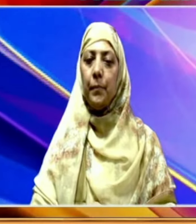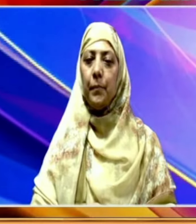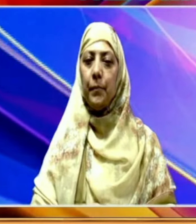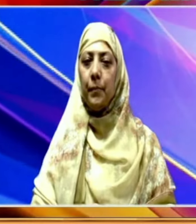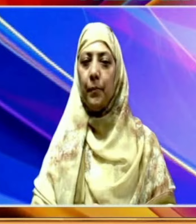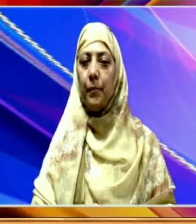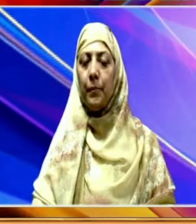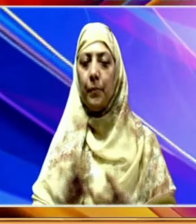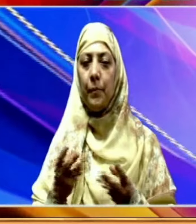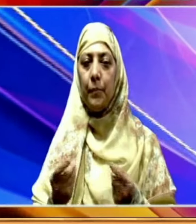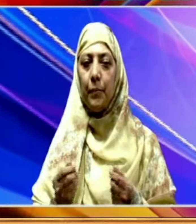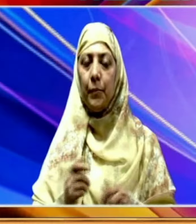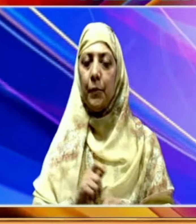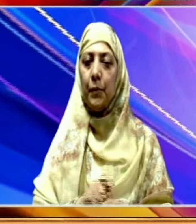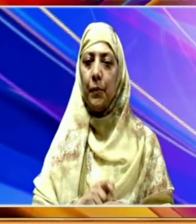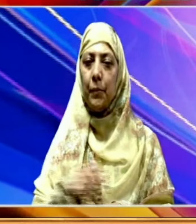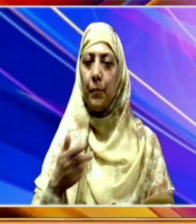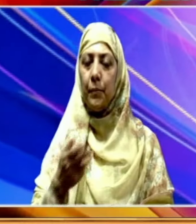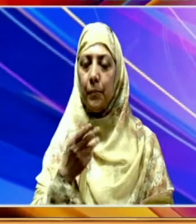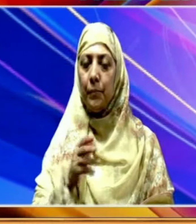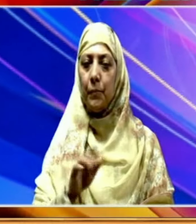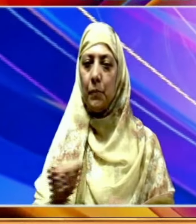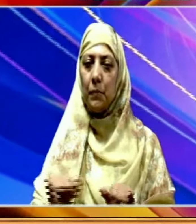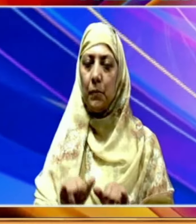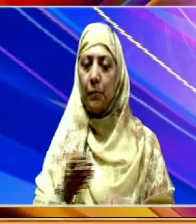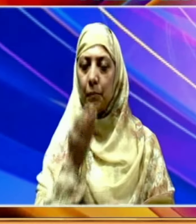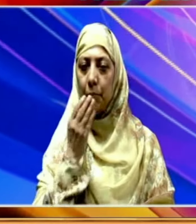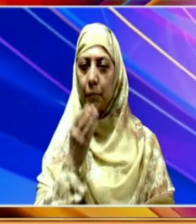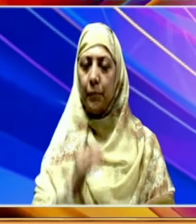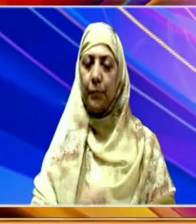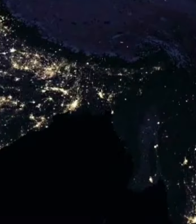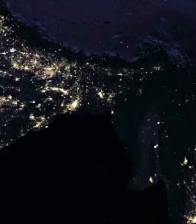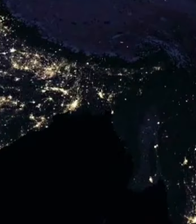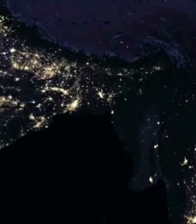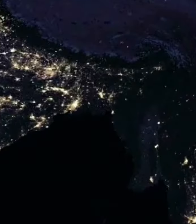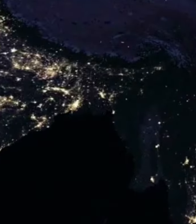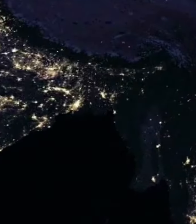خبریں مکمل ہوا چاہتی ہیں اجازت دیجئے اللہ حافظ